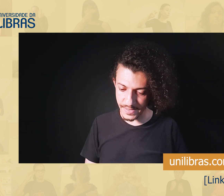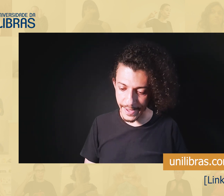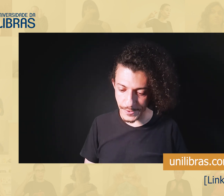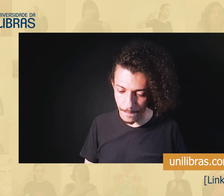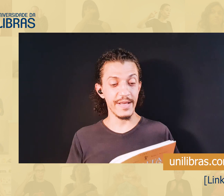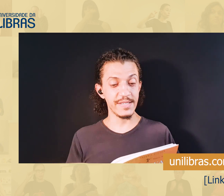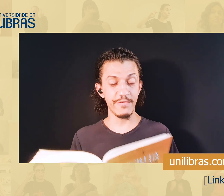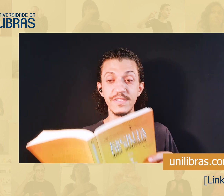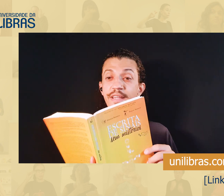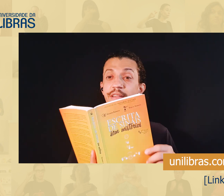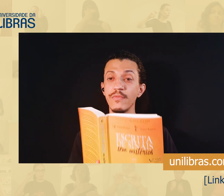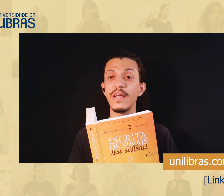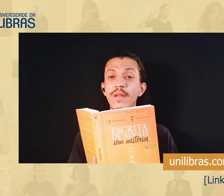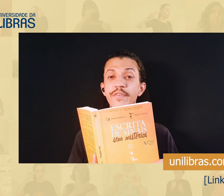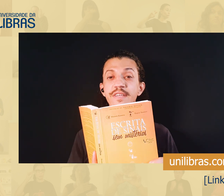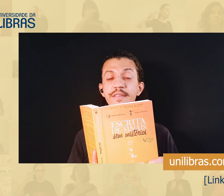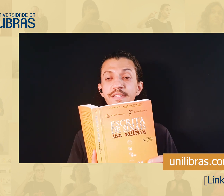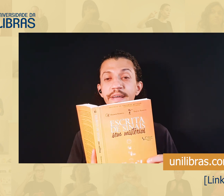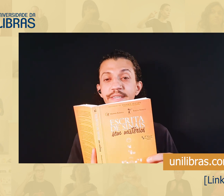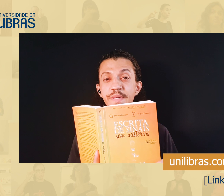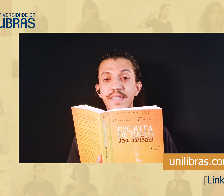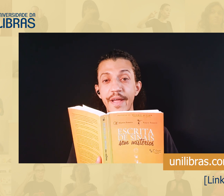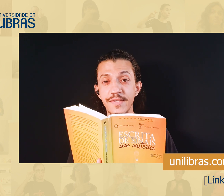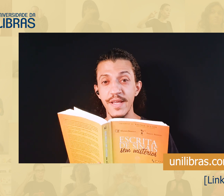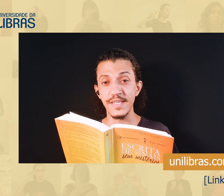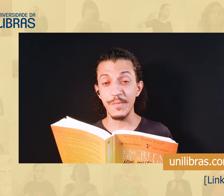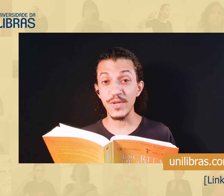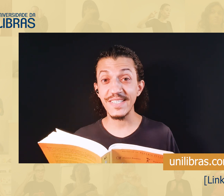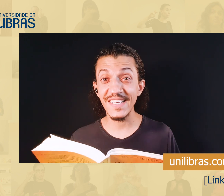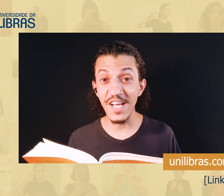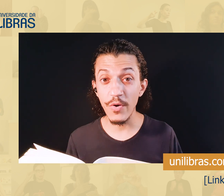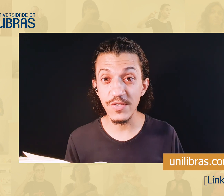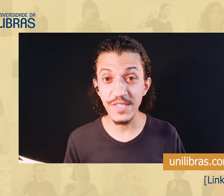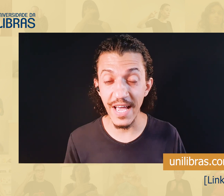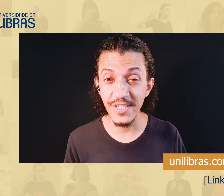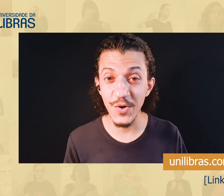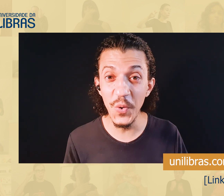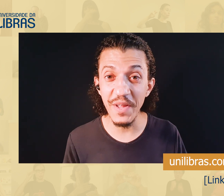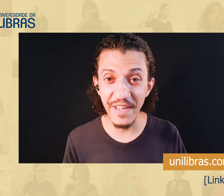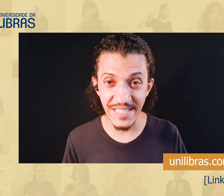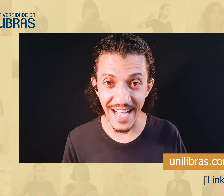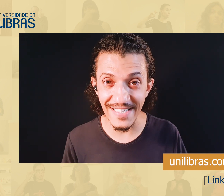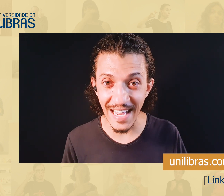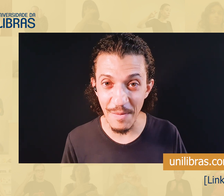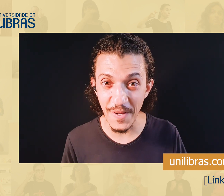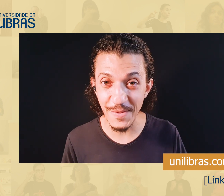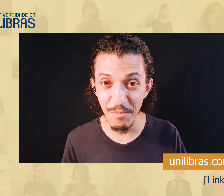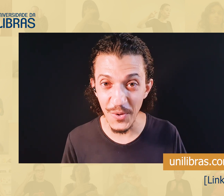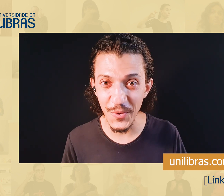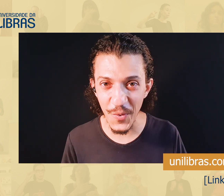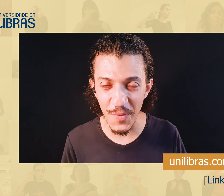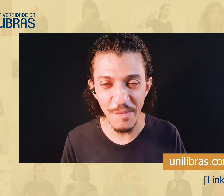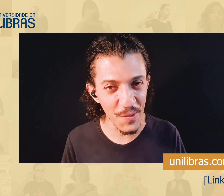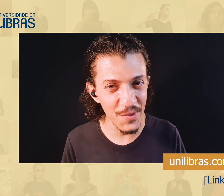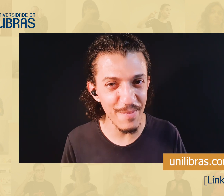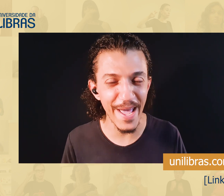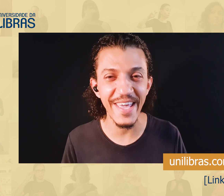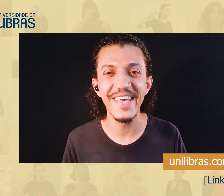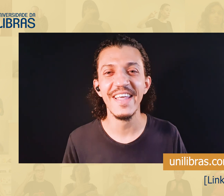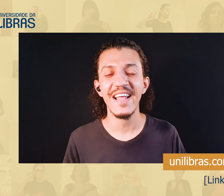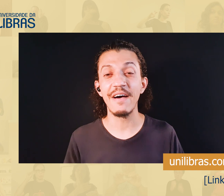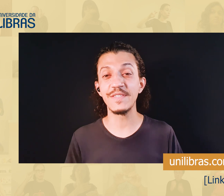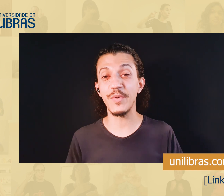mistérios. Se você ainda não tem o livro escrita de sinais sem mistérios, você pode acessar o nosso site, universidadesdalibras.com